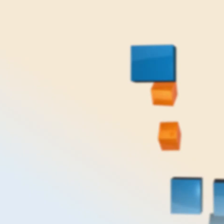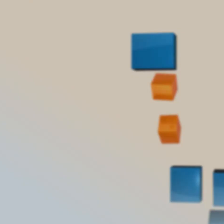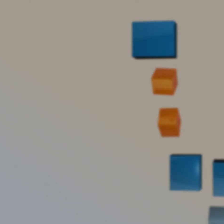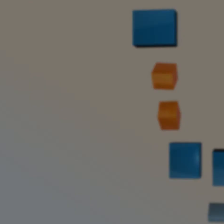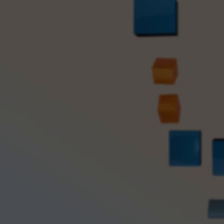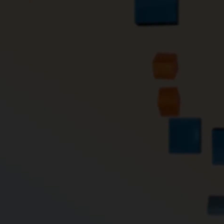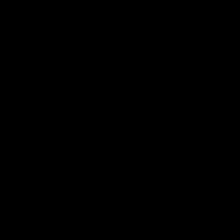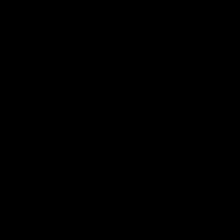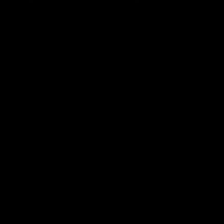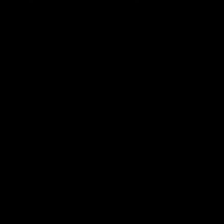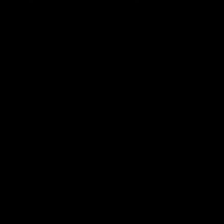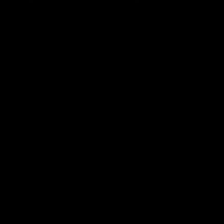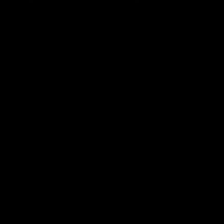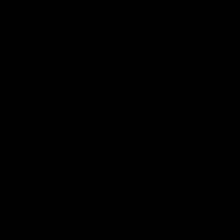Nasvidenje do